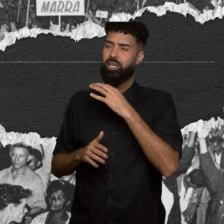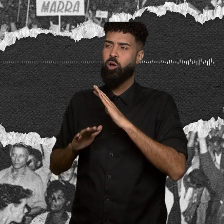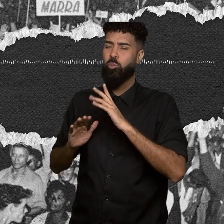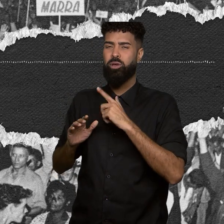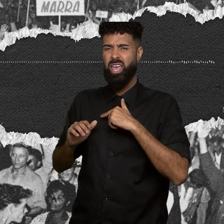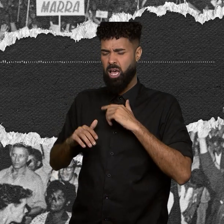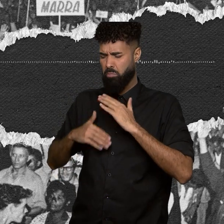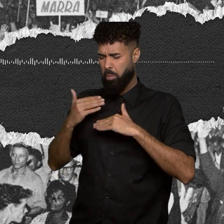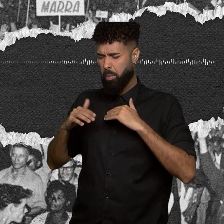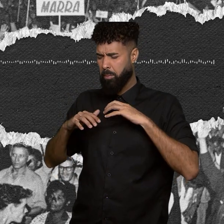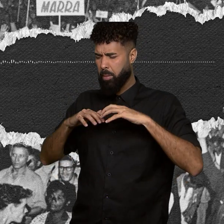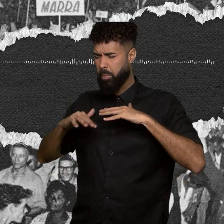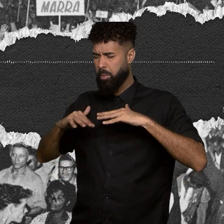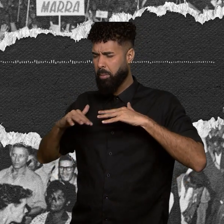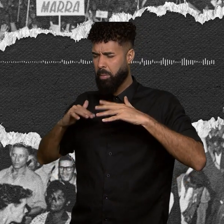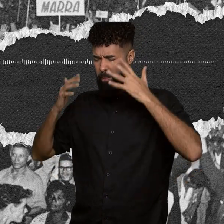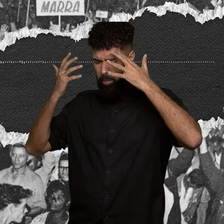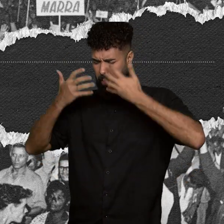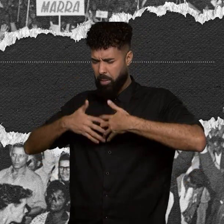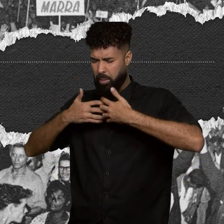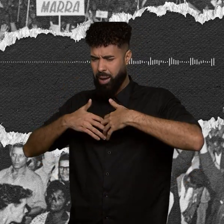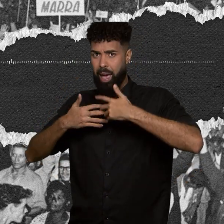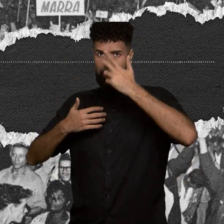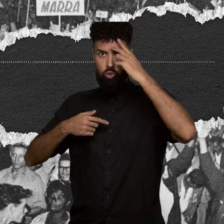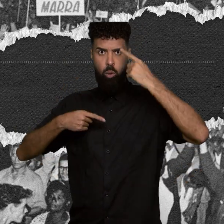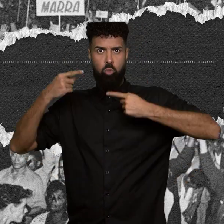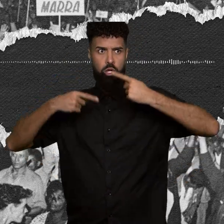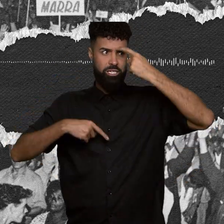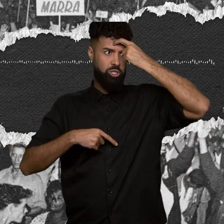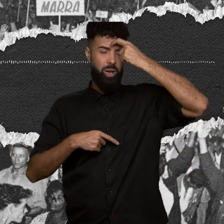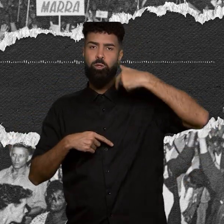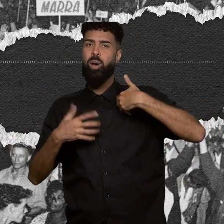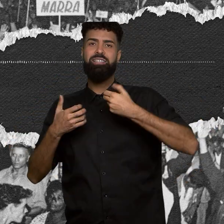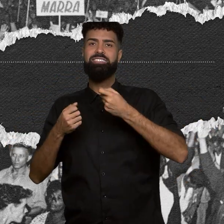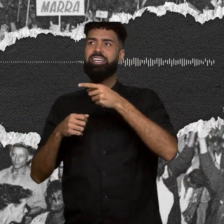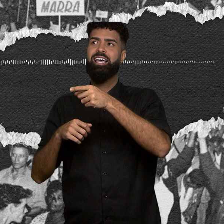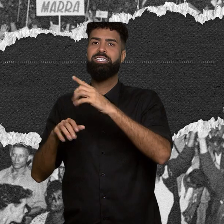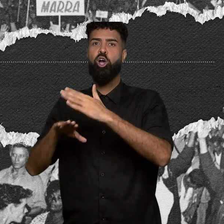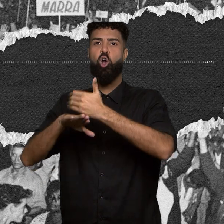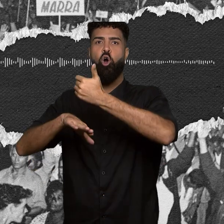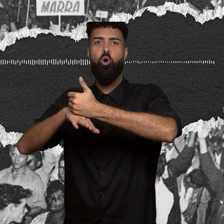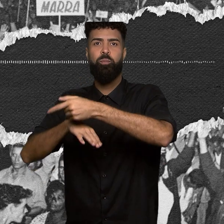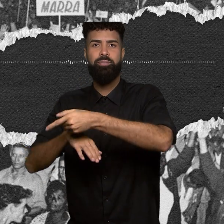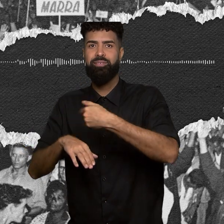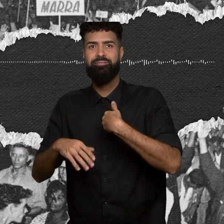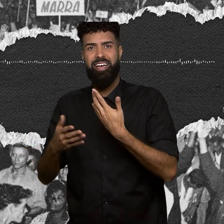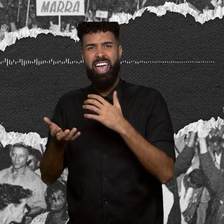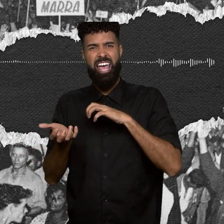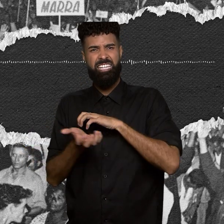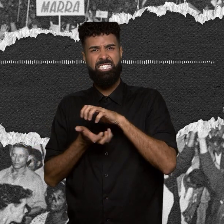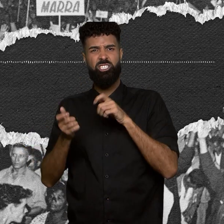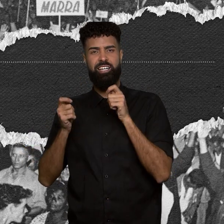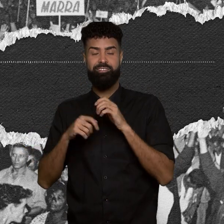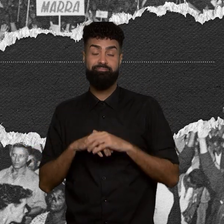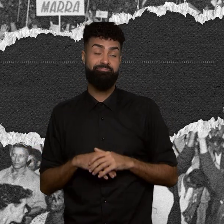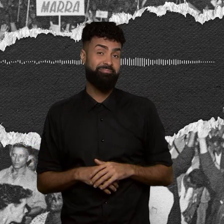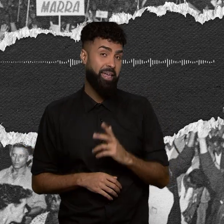os círculos de cultura teriam politizado o país e haveria resistência. É, parece que o Castelo Branco estava certo.